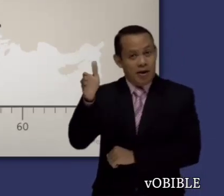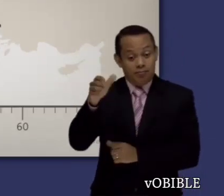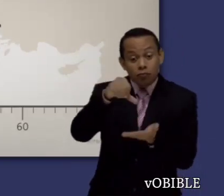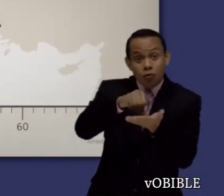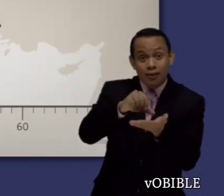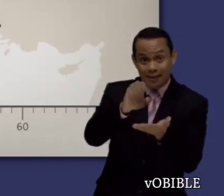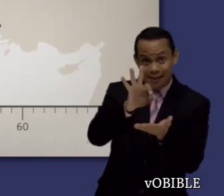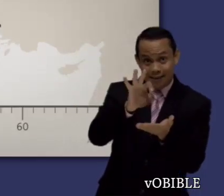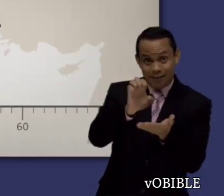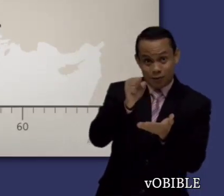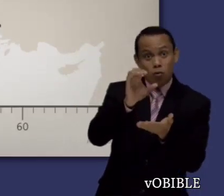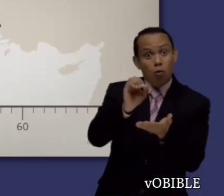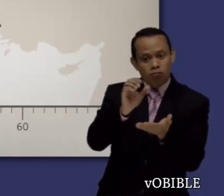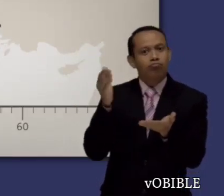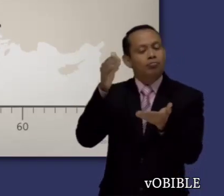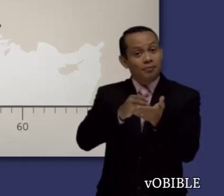Áquila y Priscila lo acompañaron.